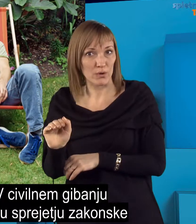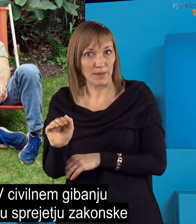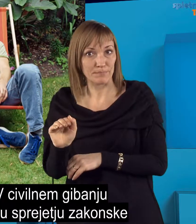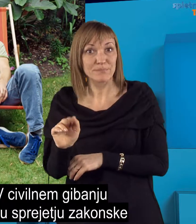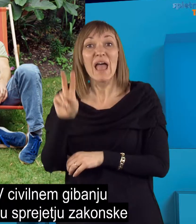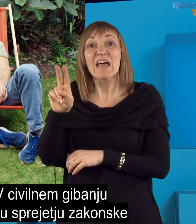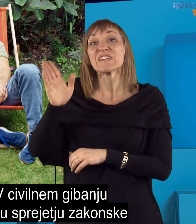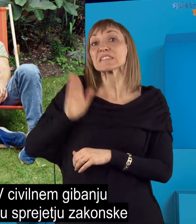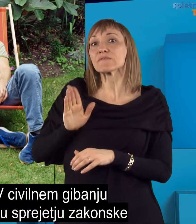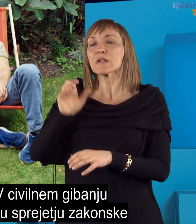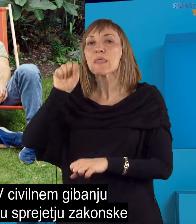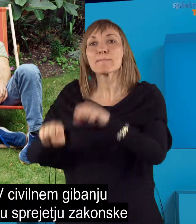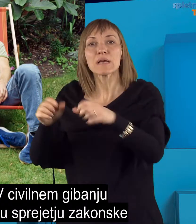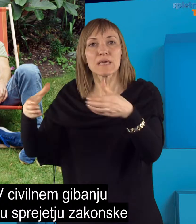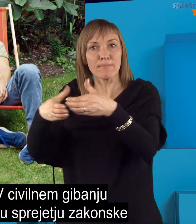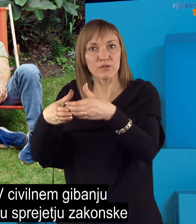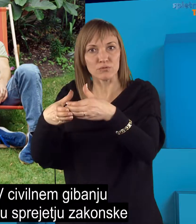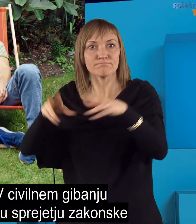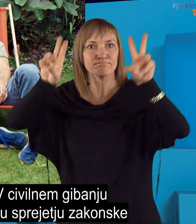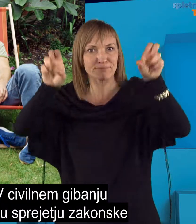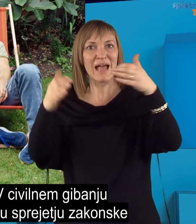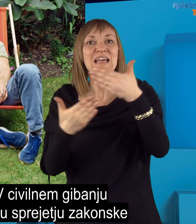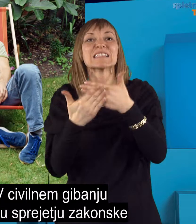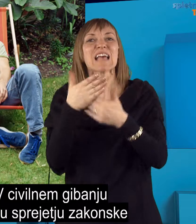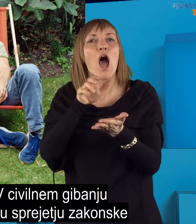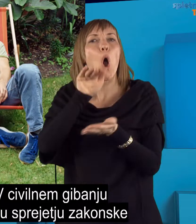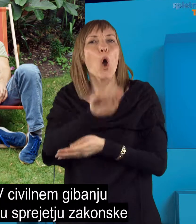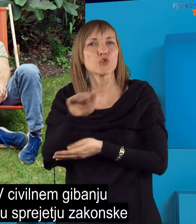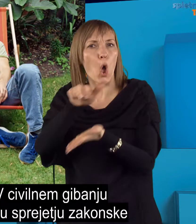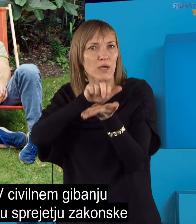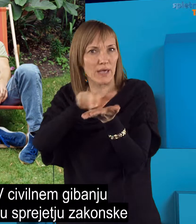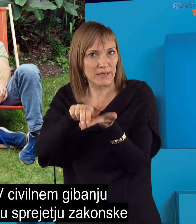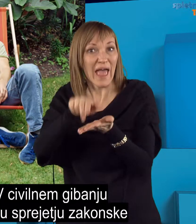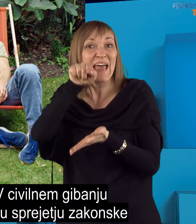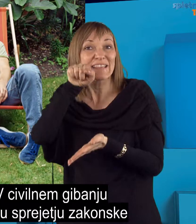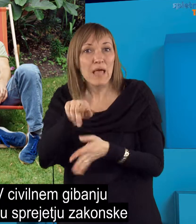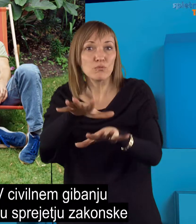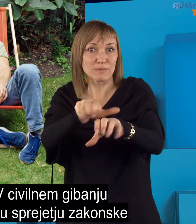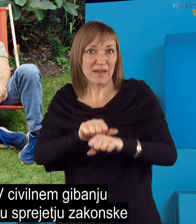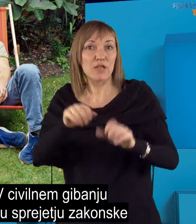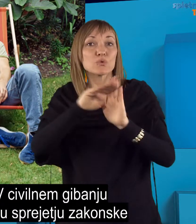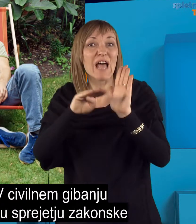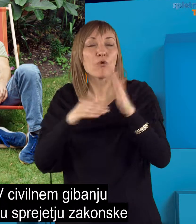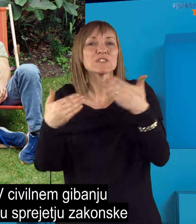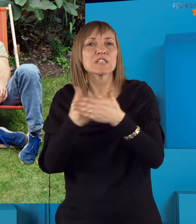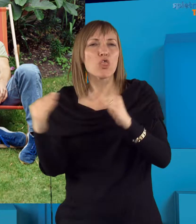V civilnem gibanju za otroke gre, temu sprejetju zakonske novele ostro nasprotujejo